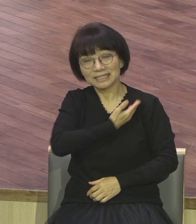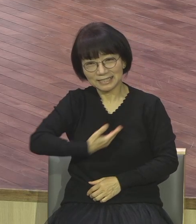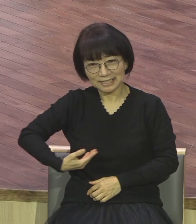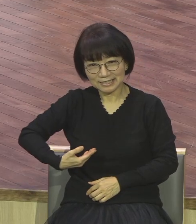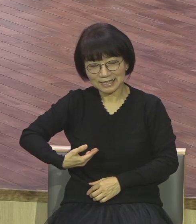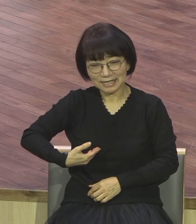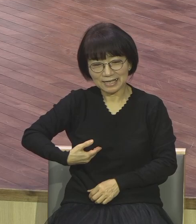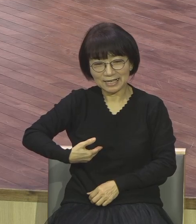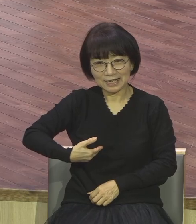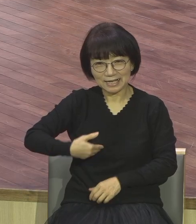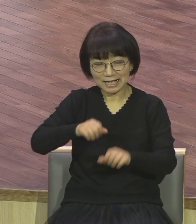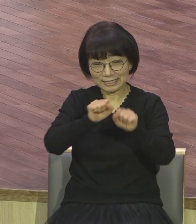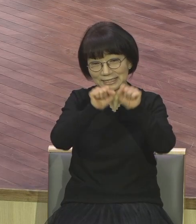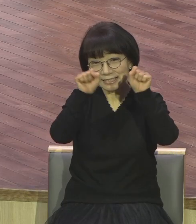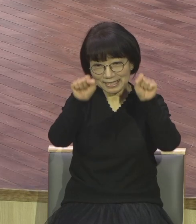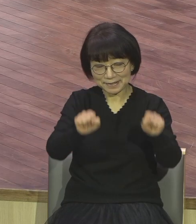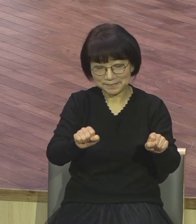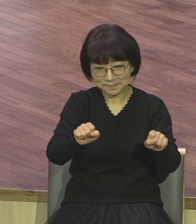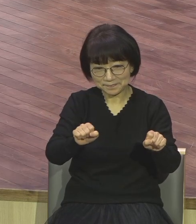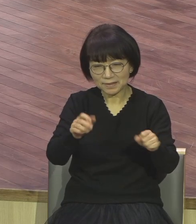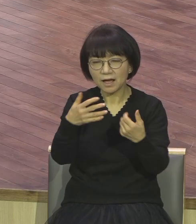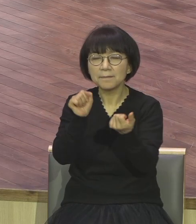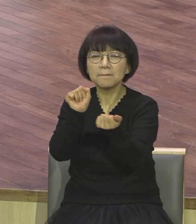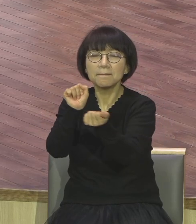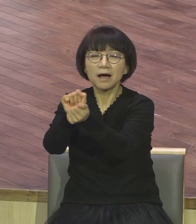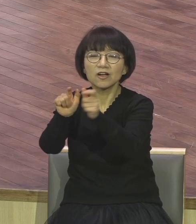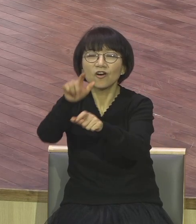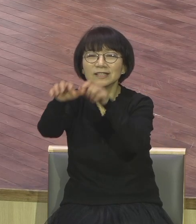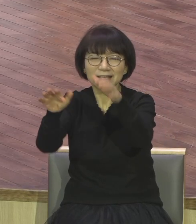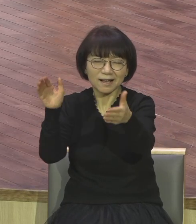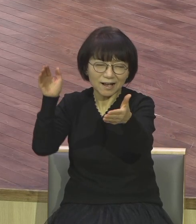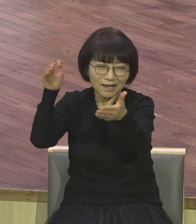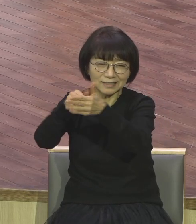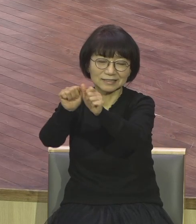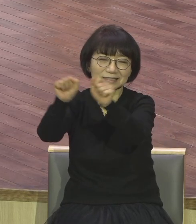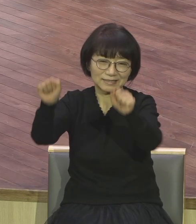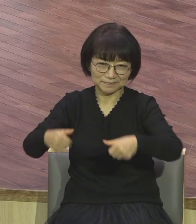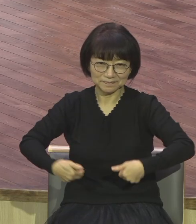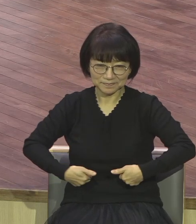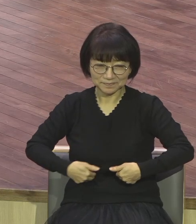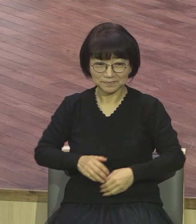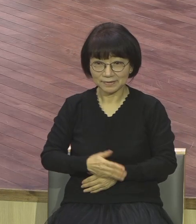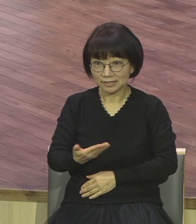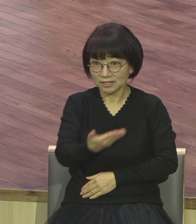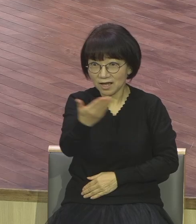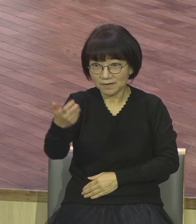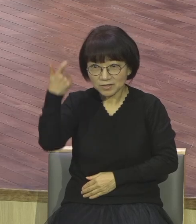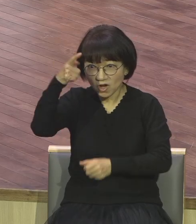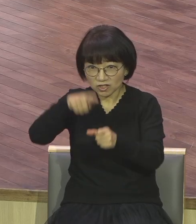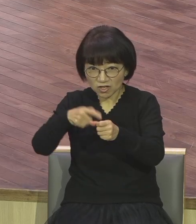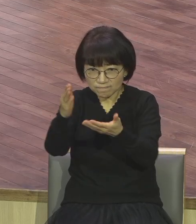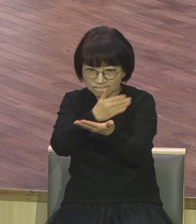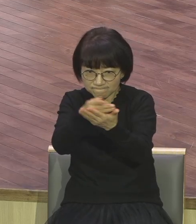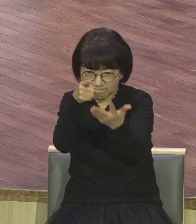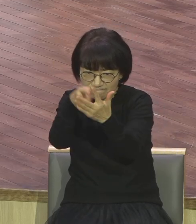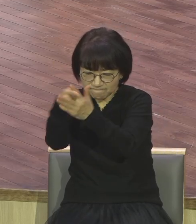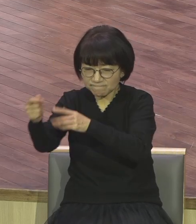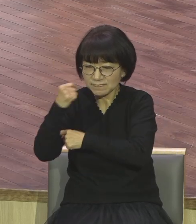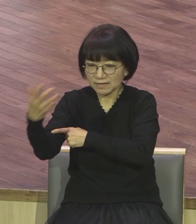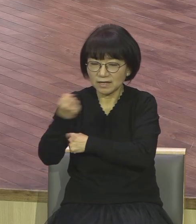현장 시스템으로 가야 돼요 영계 모든 성도는 이런 영적 분비를 가지고 시대의 재앙을 막는 이 시대의 영적